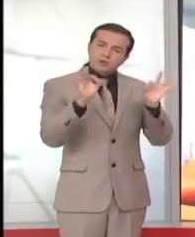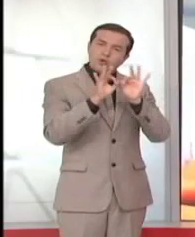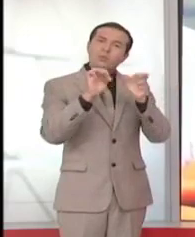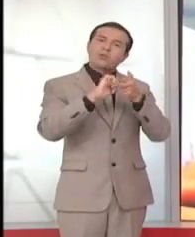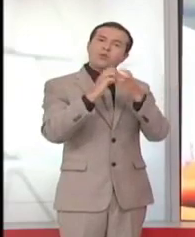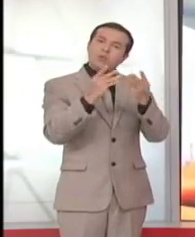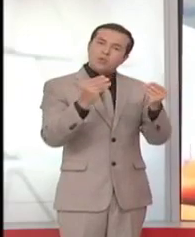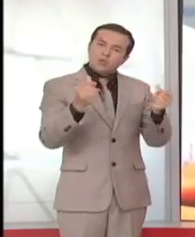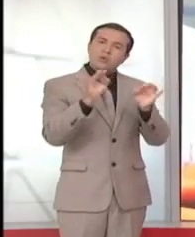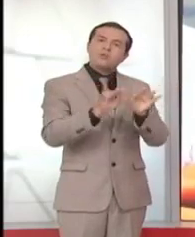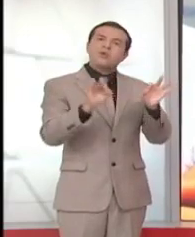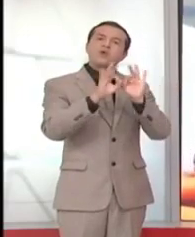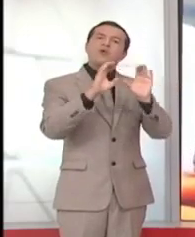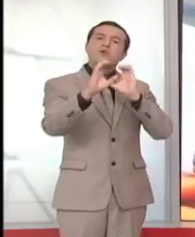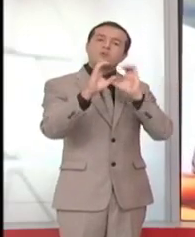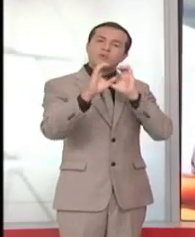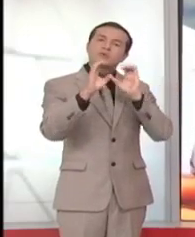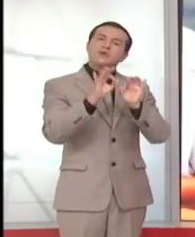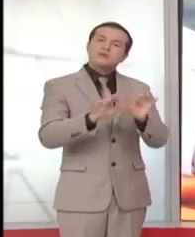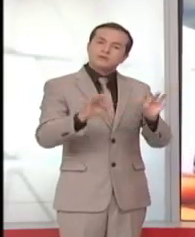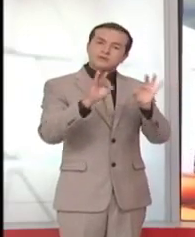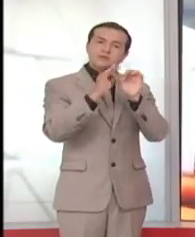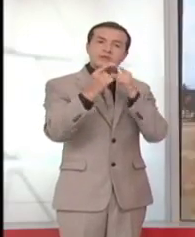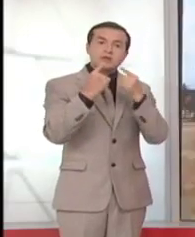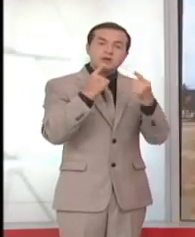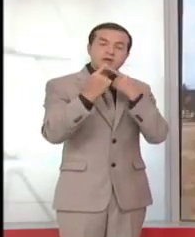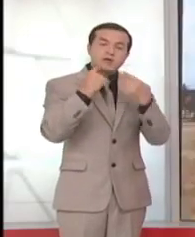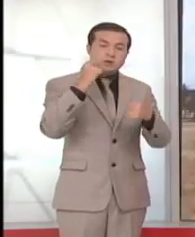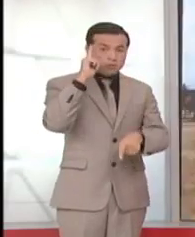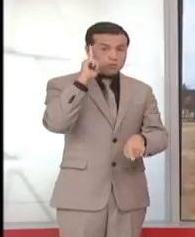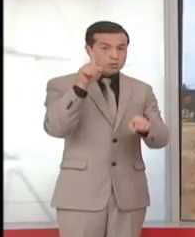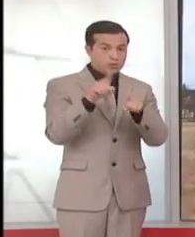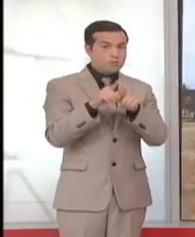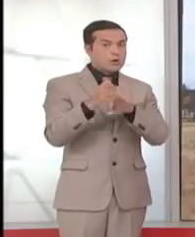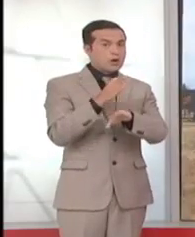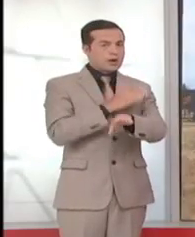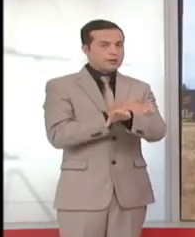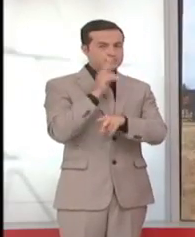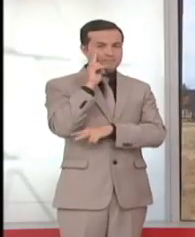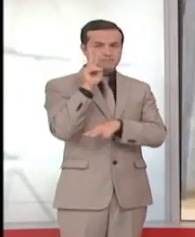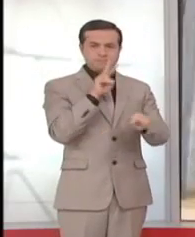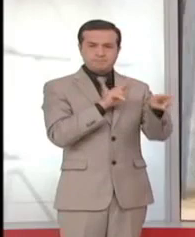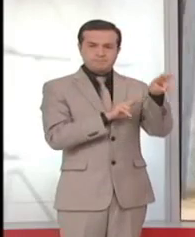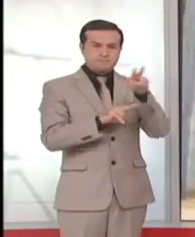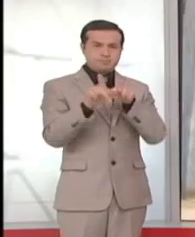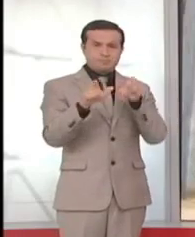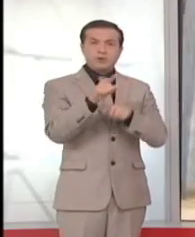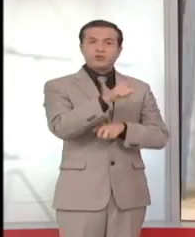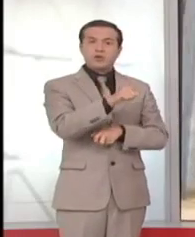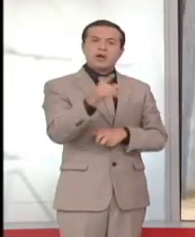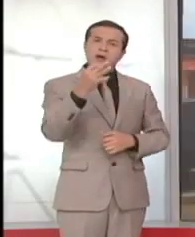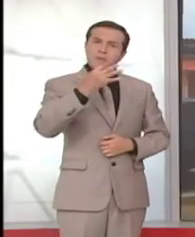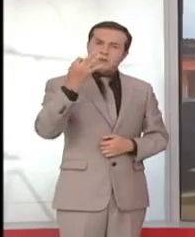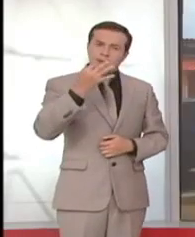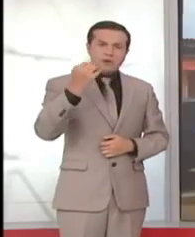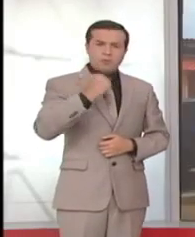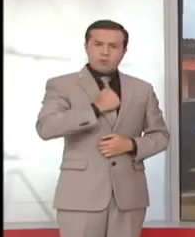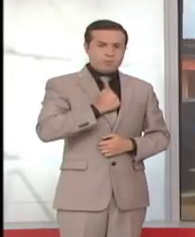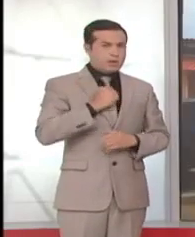conversar, lo importante es dialogar, llegar a un acuerdo. Pero se hará un estudio para determinar qué personas realmente no tienen nada y añadirlos